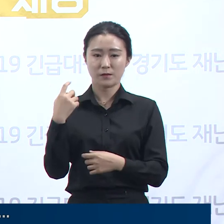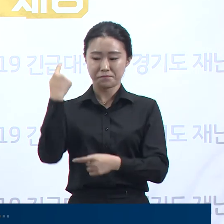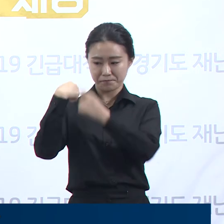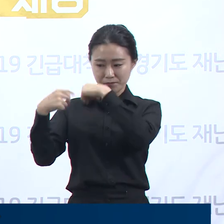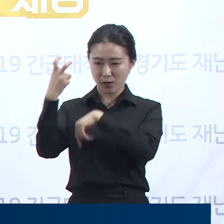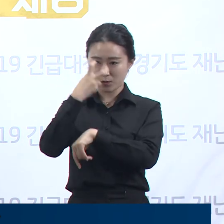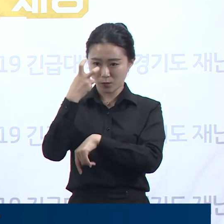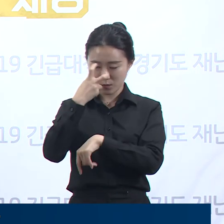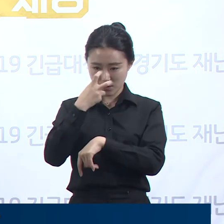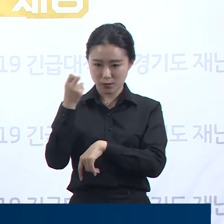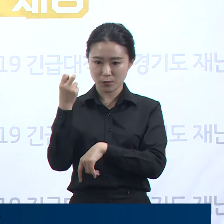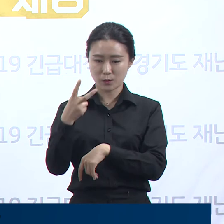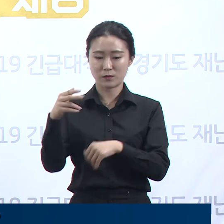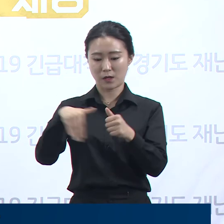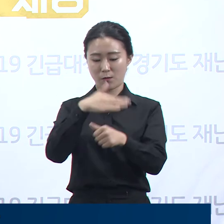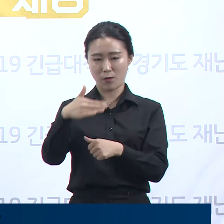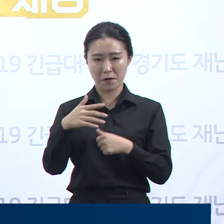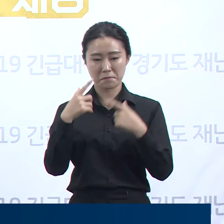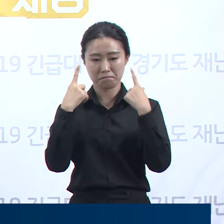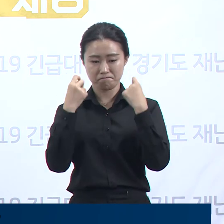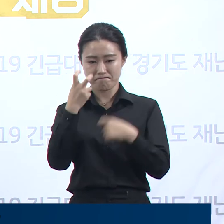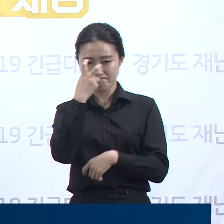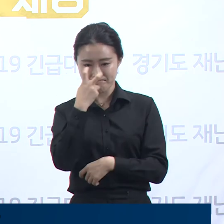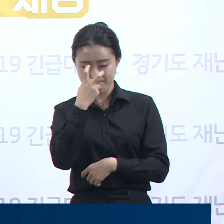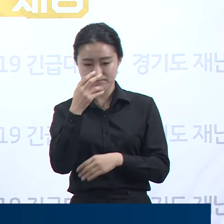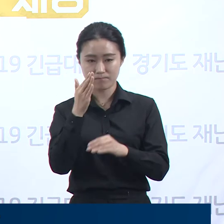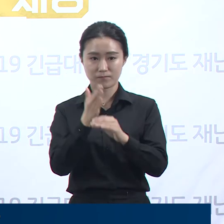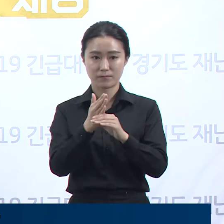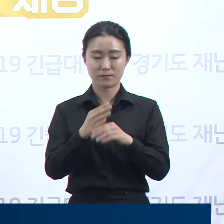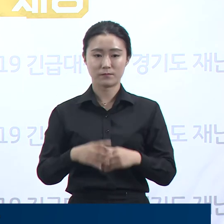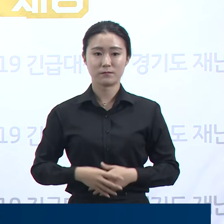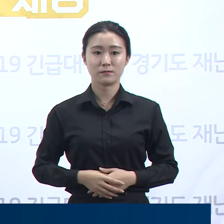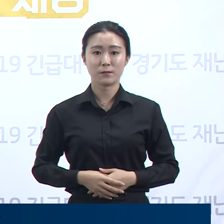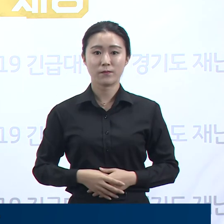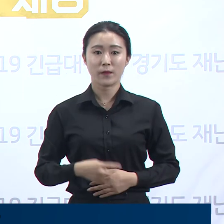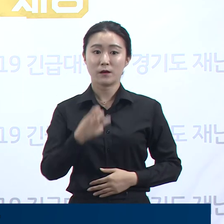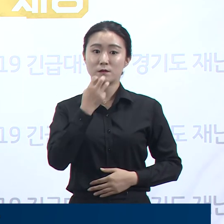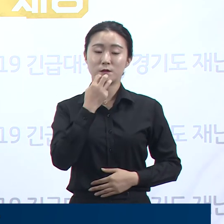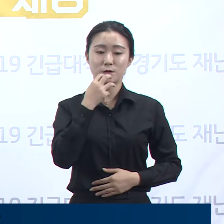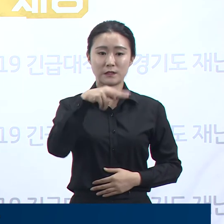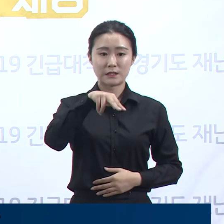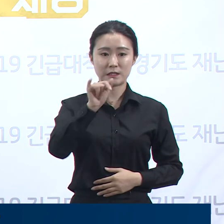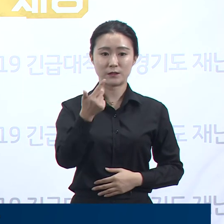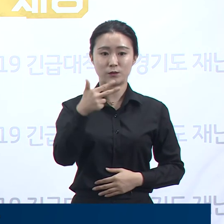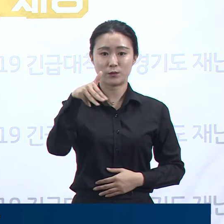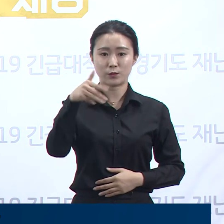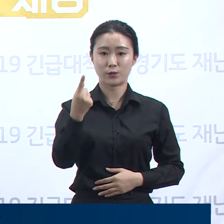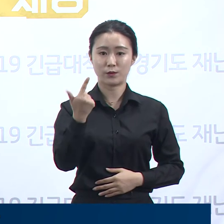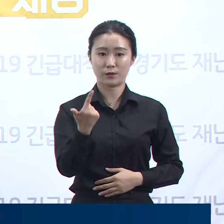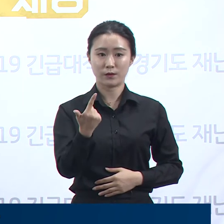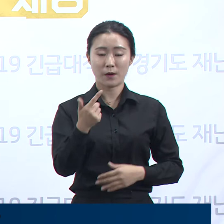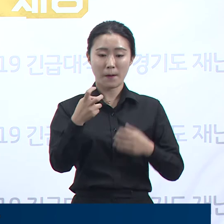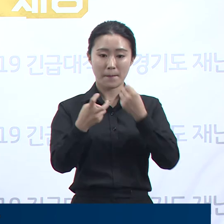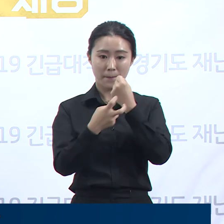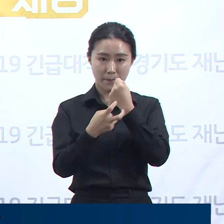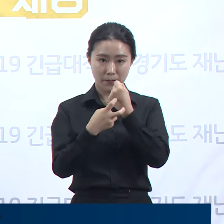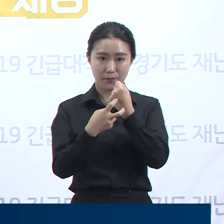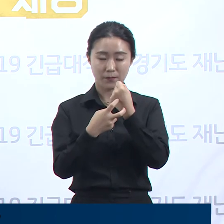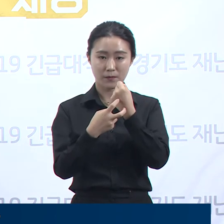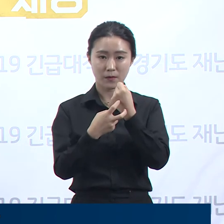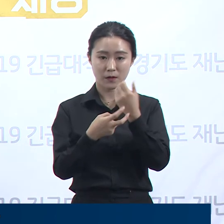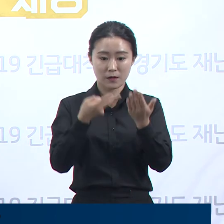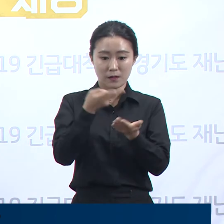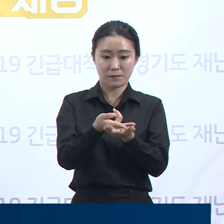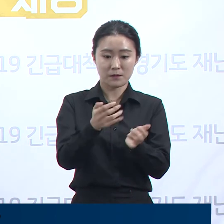신촌세브란스병원 관련 확진 상황입니다. 서울 신촌세브란스병원 입원 환자의 가족 2명이 추가 확진되어 관련